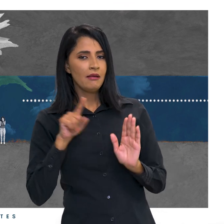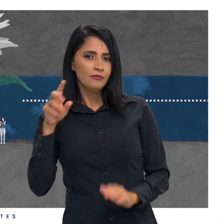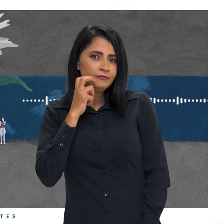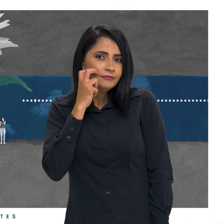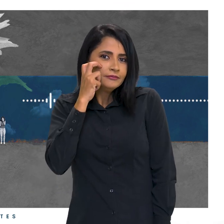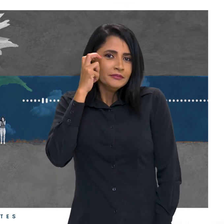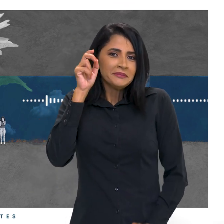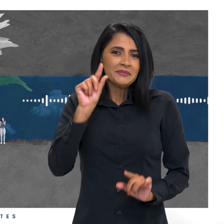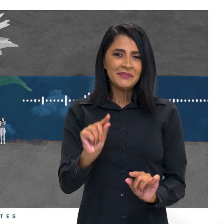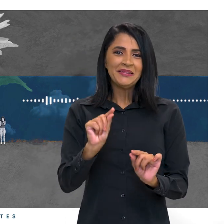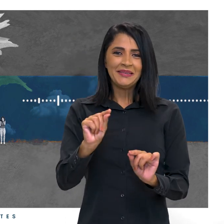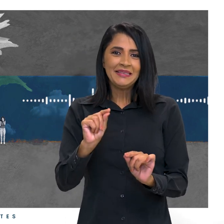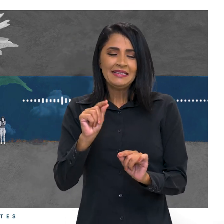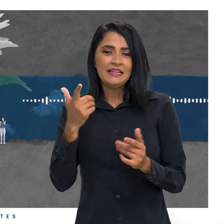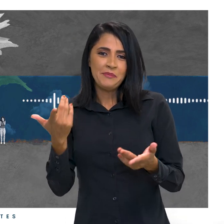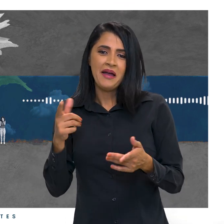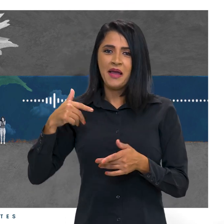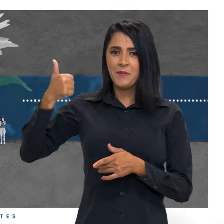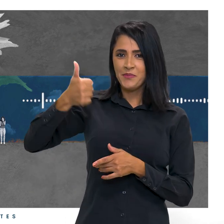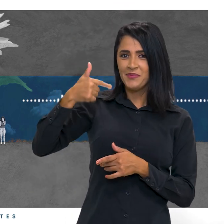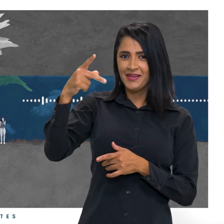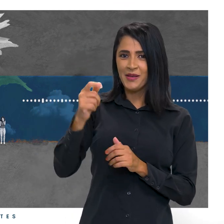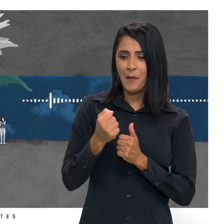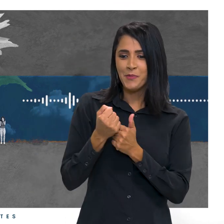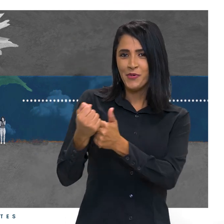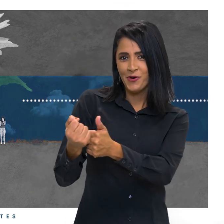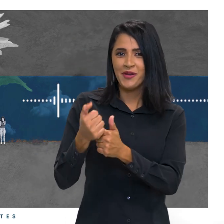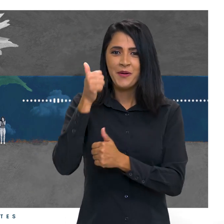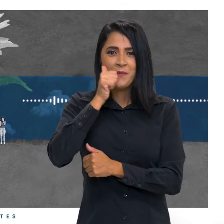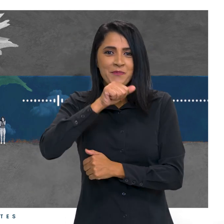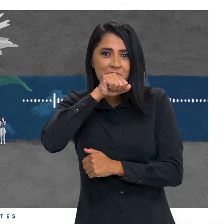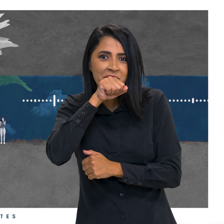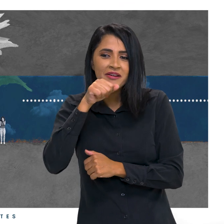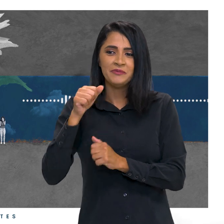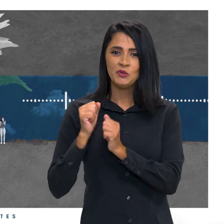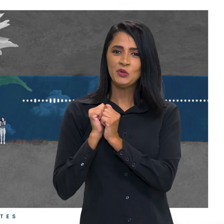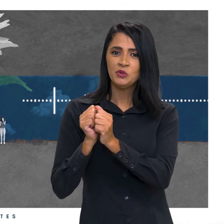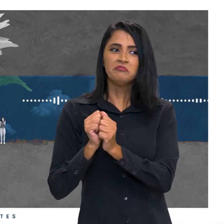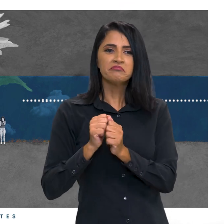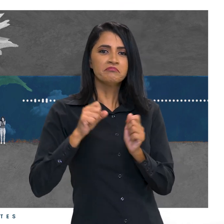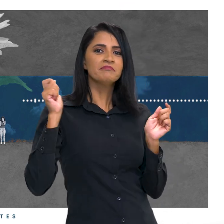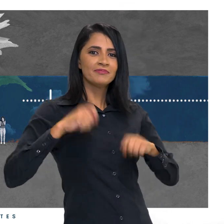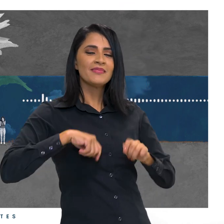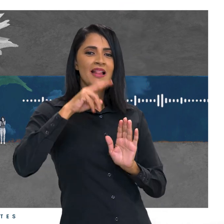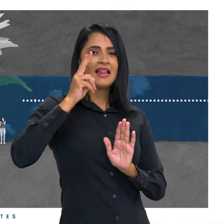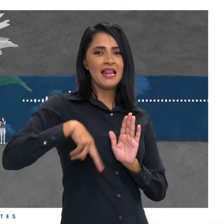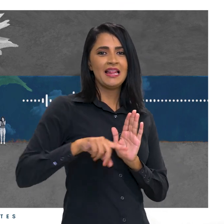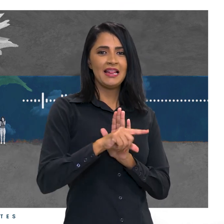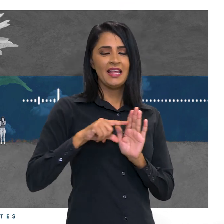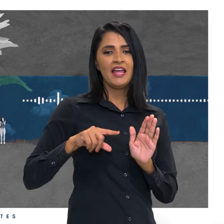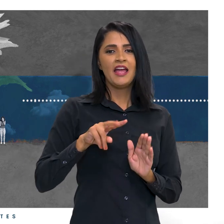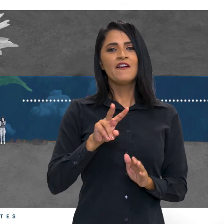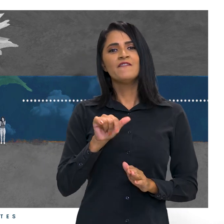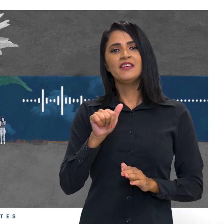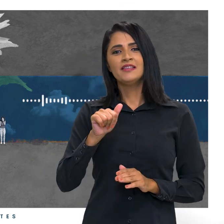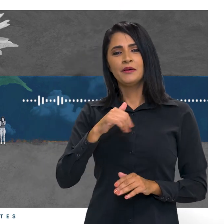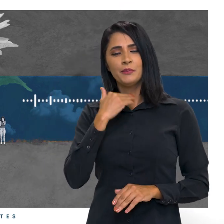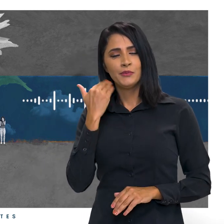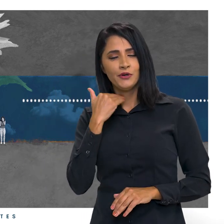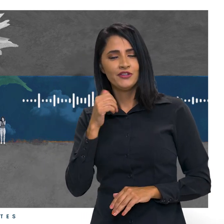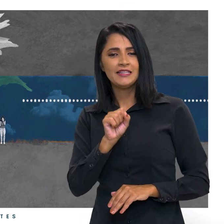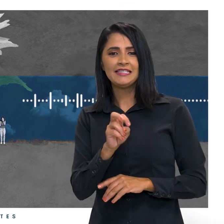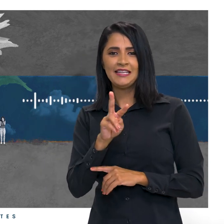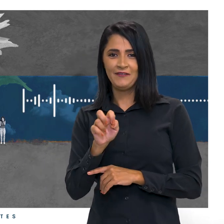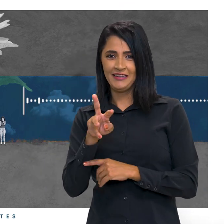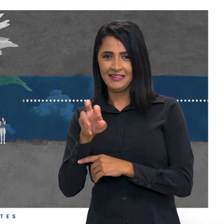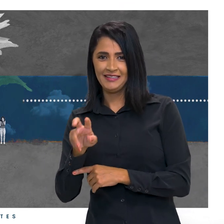mas com só a primeira e maior rede de apoio ao lado, a mãe Roseli, ele topou ler o finalzinho de Vida e Morte Severina. Esse